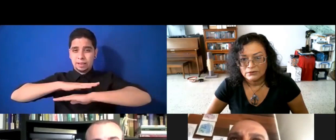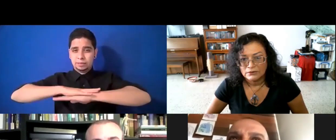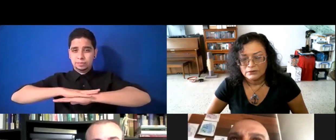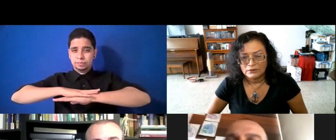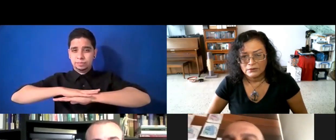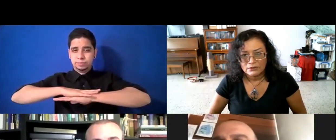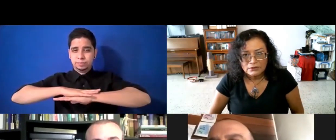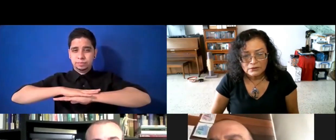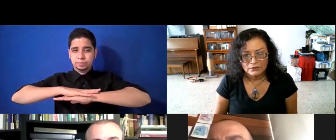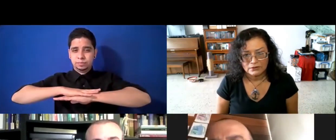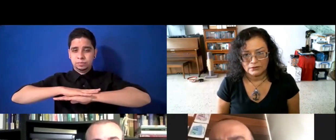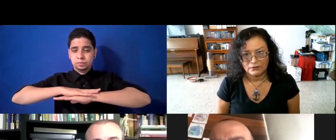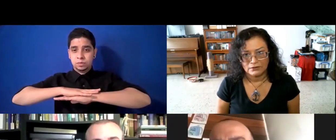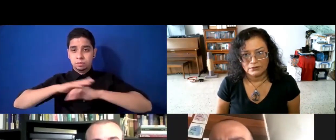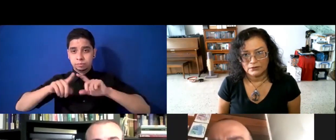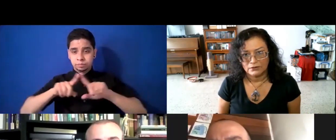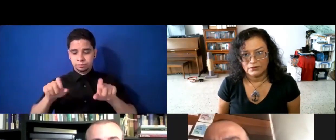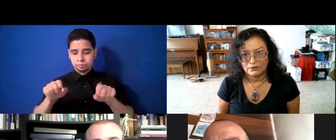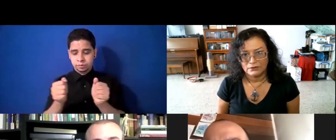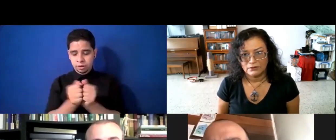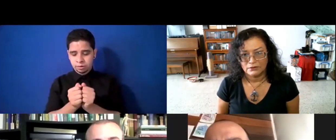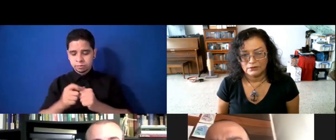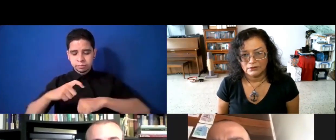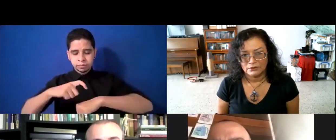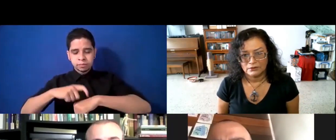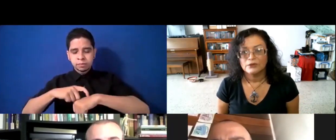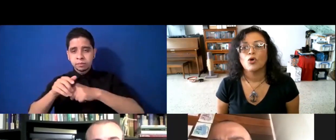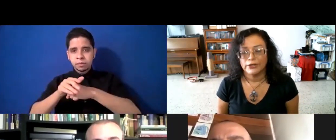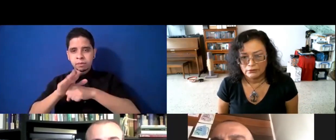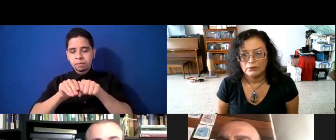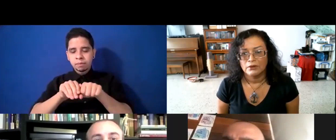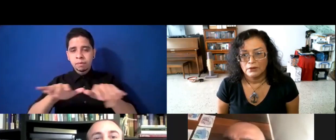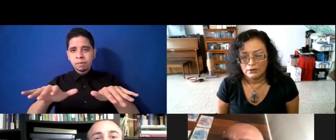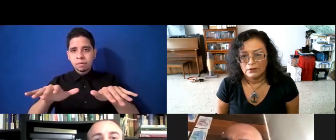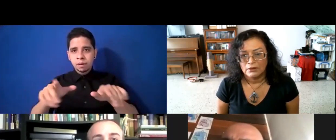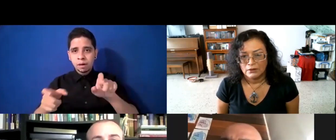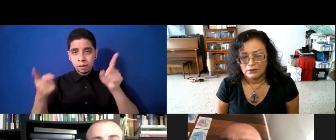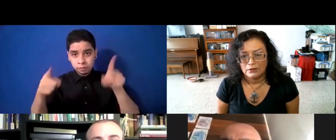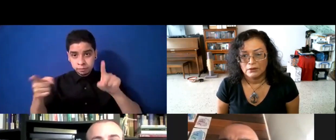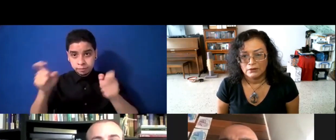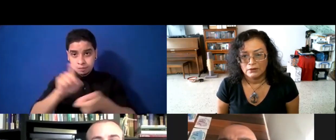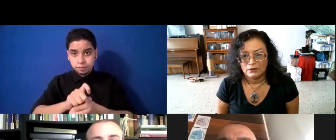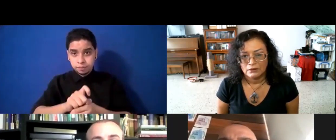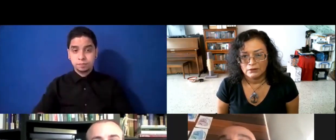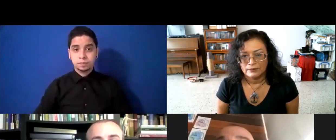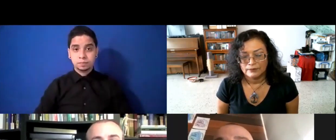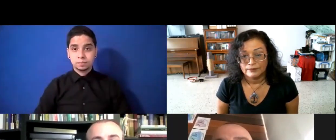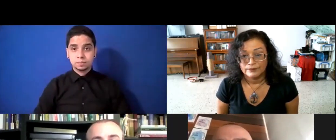pero con la pandemia pues eso se cambió. El servicio en la mesa, primero, con la